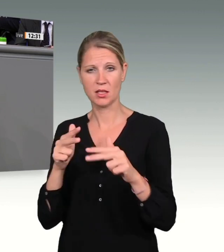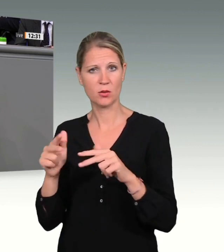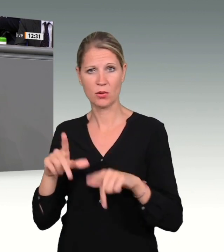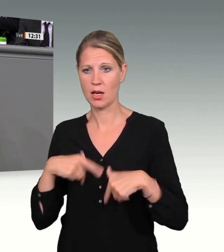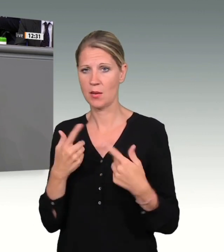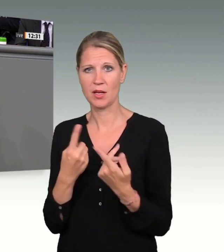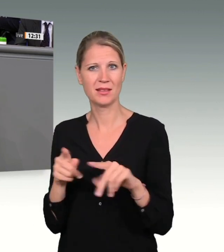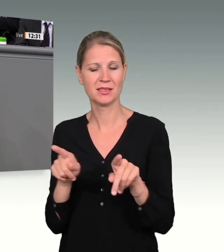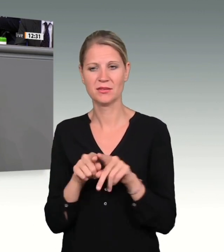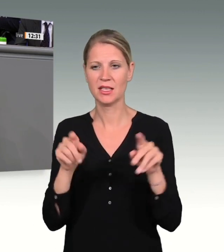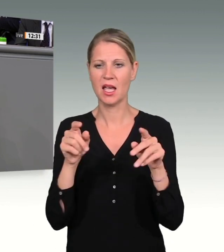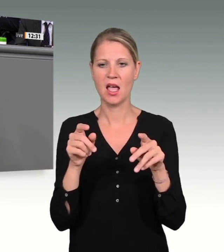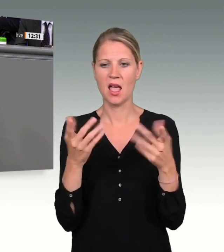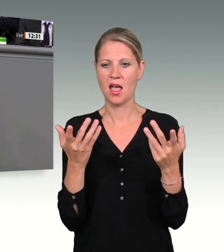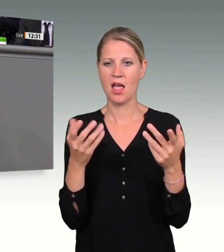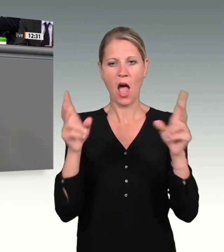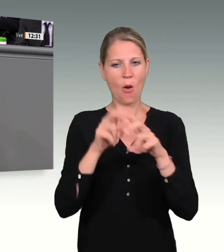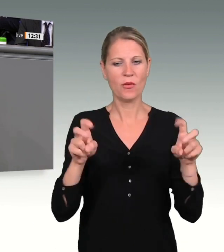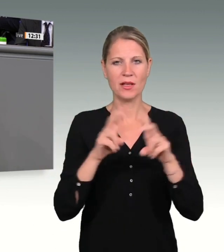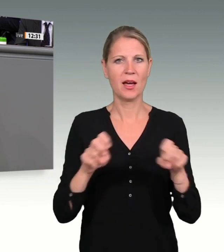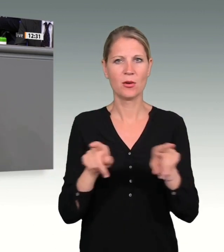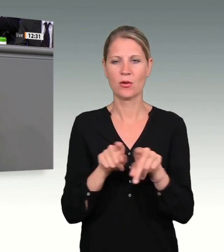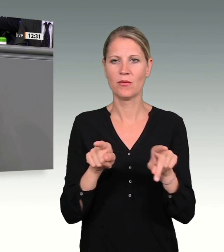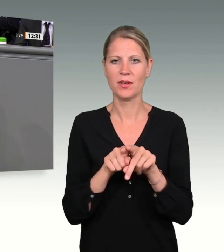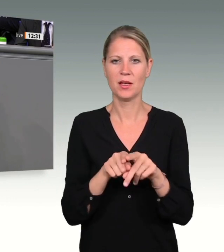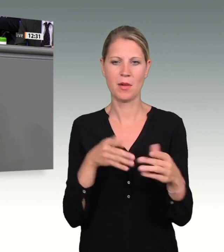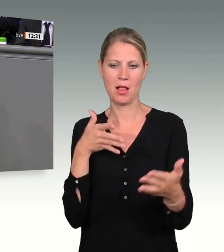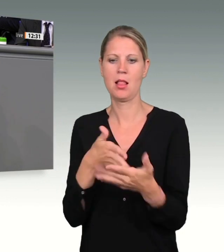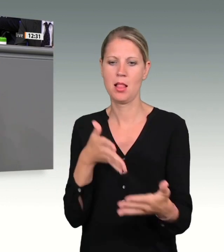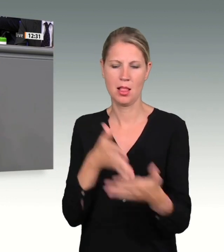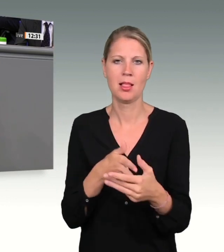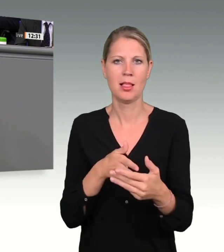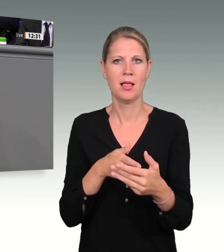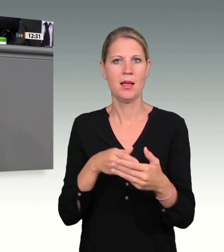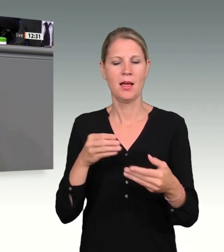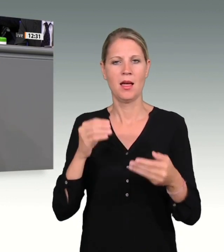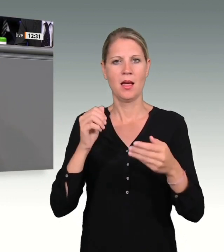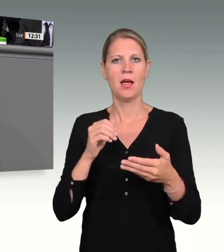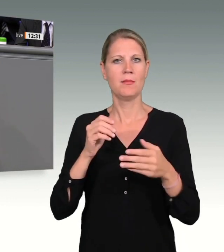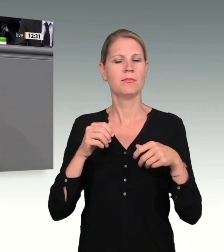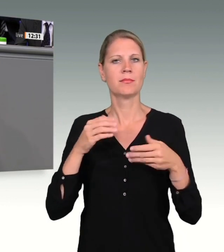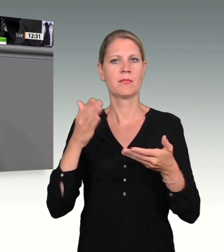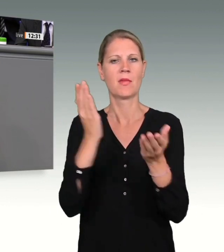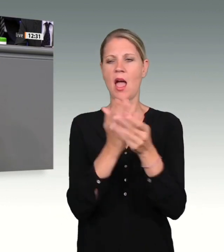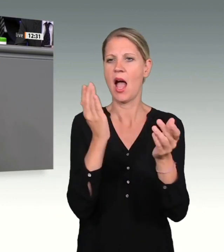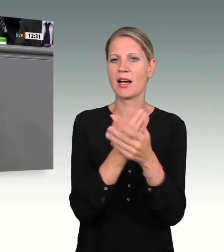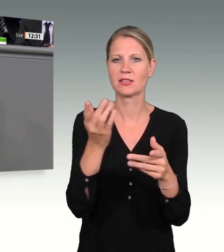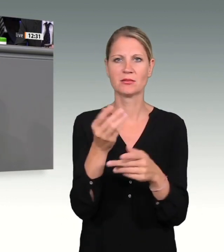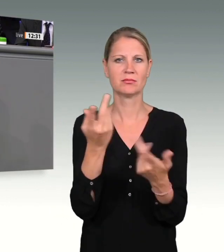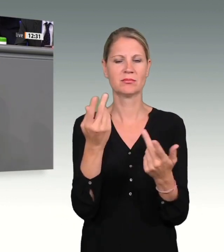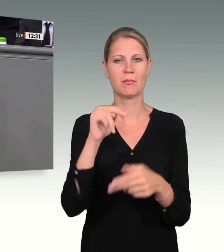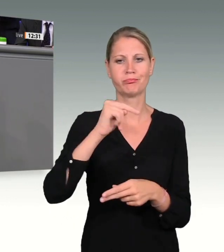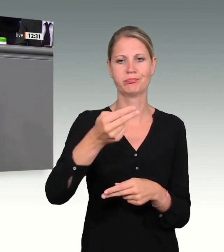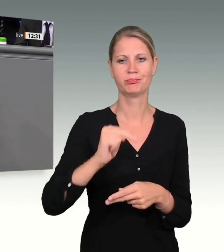Akten, die massiv geschwatzt wurden, Seitenteile, die entnommen wurden, Akten, die zu spät oder gar nicht geliefert wurden, wichtige